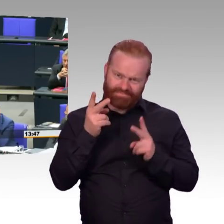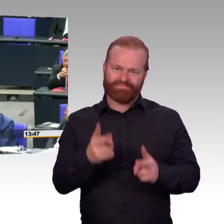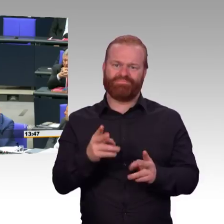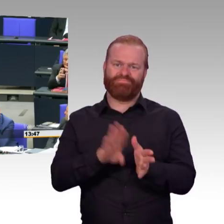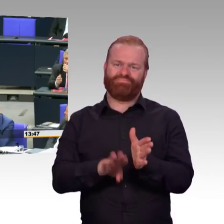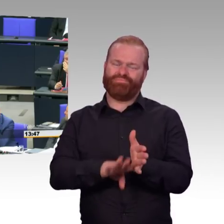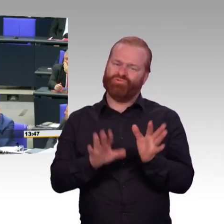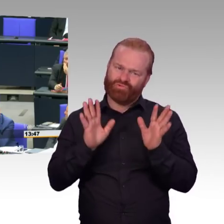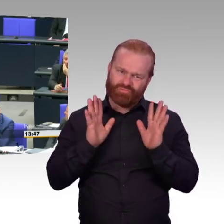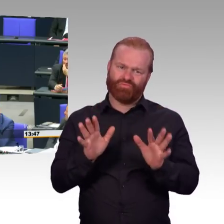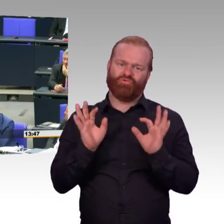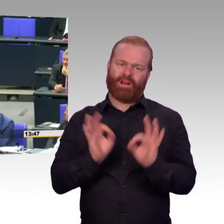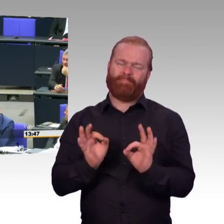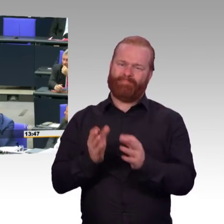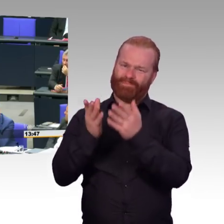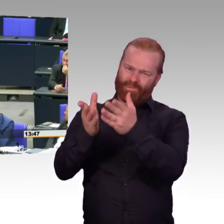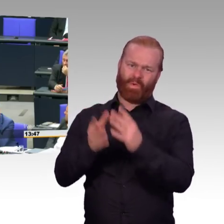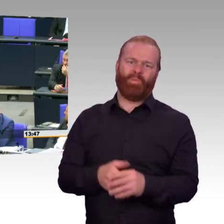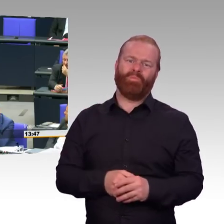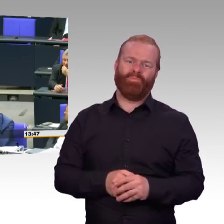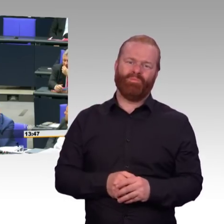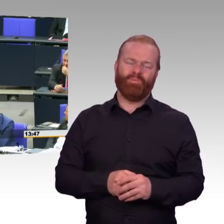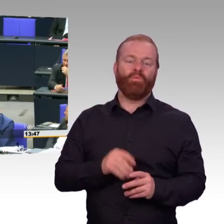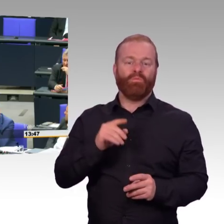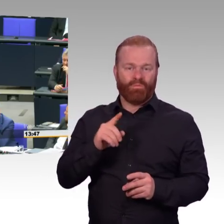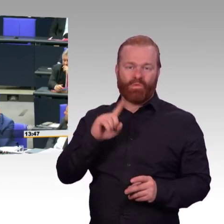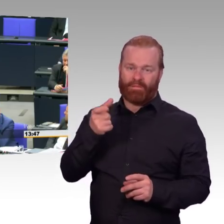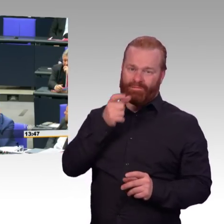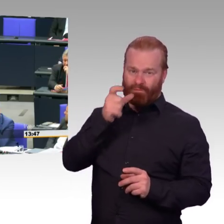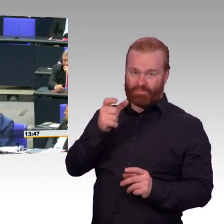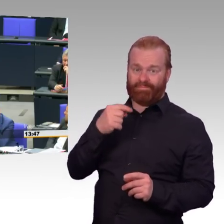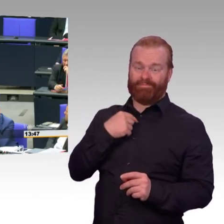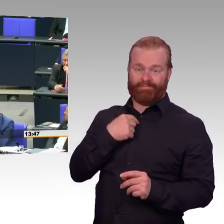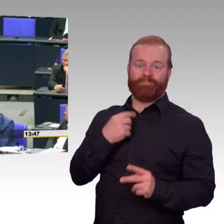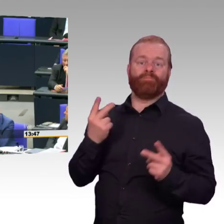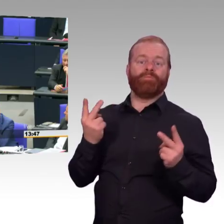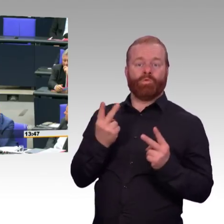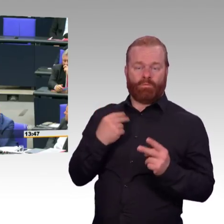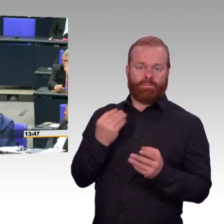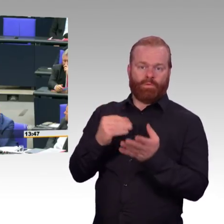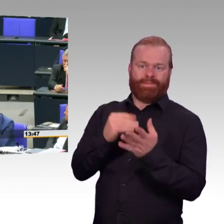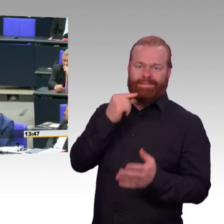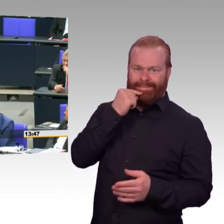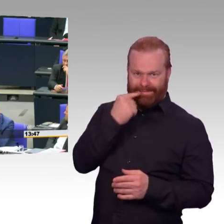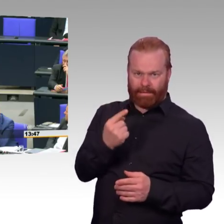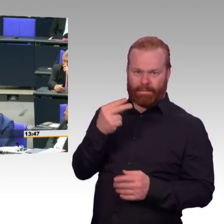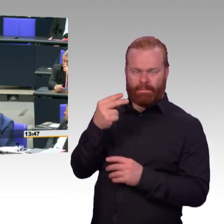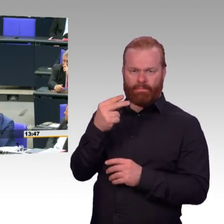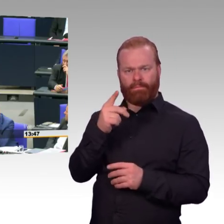Ich werde Ihnen mal etwas sagen. Selbstverständlich, NGOs unterstützen das. Sie unterstützen die Positionen, die richtig sind. Das ist gut. Sie gehen da voran.